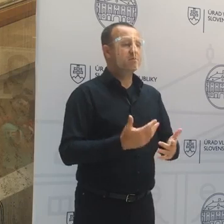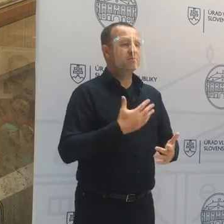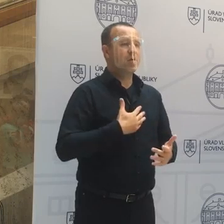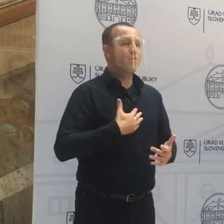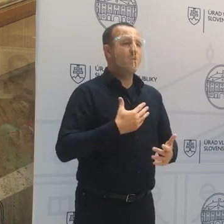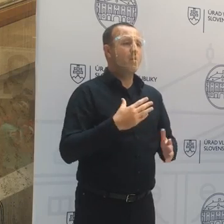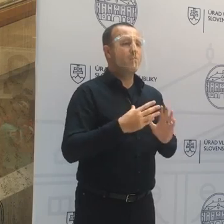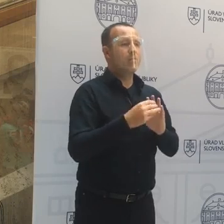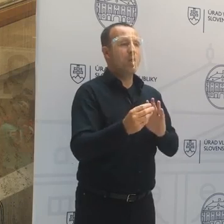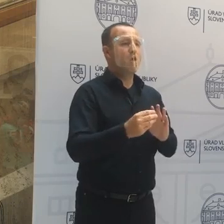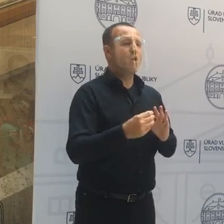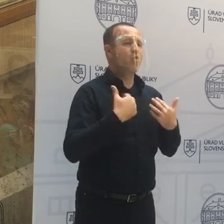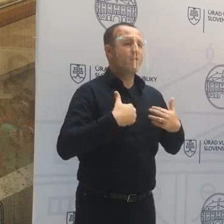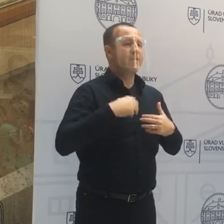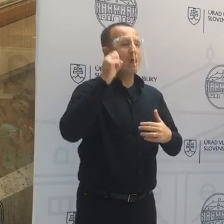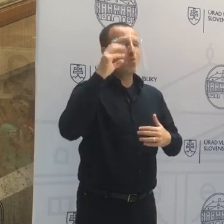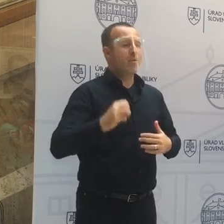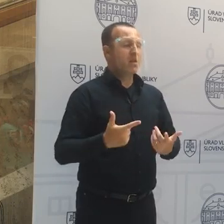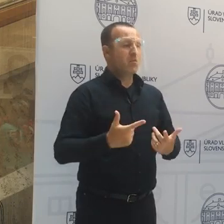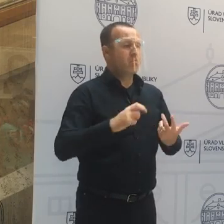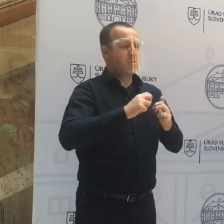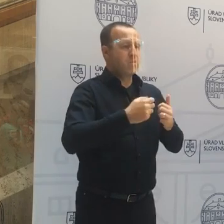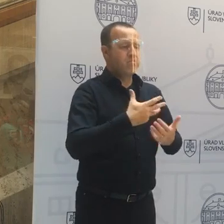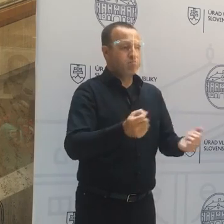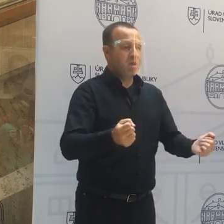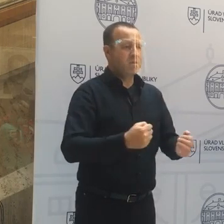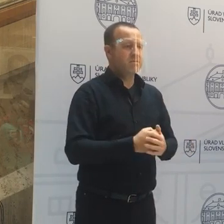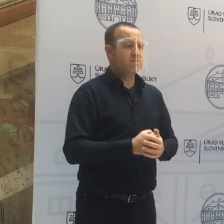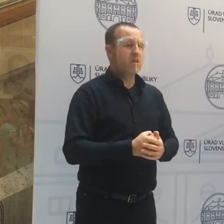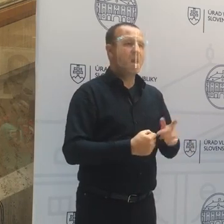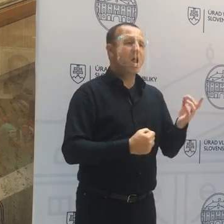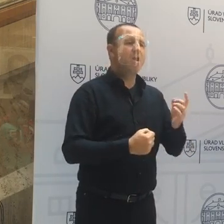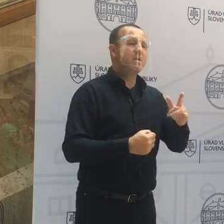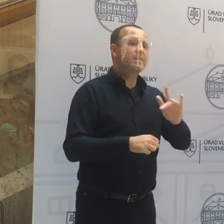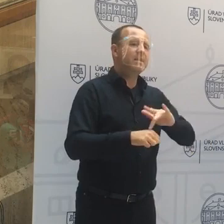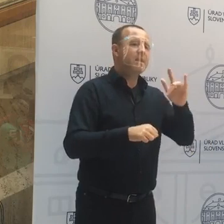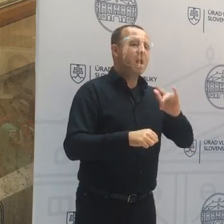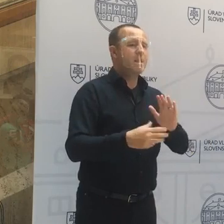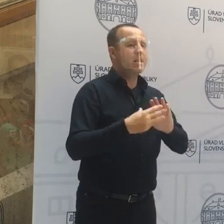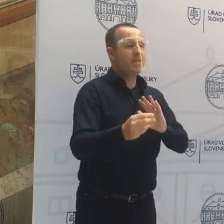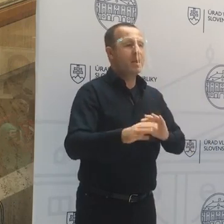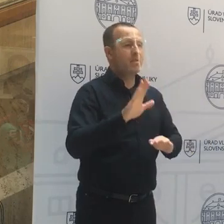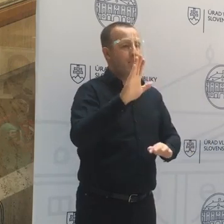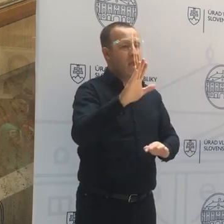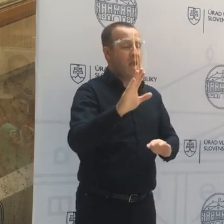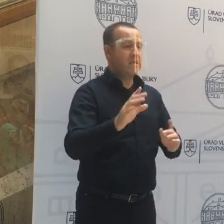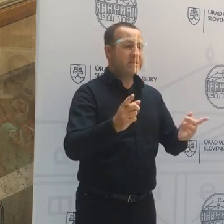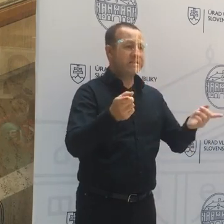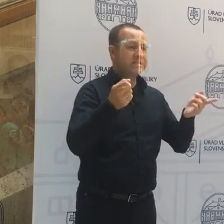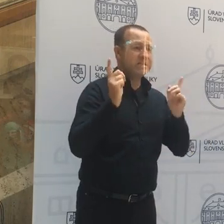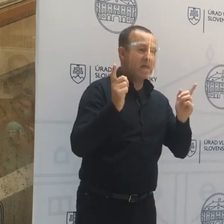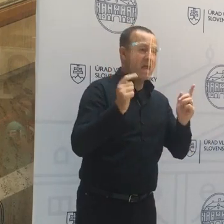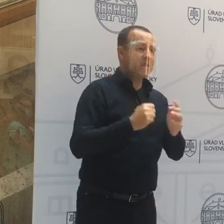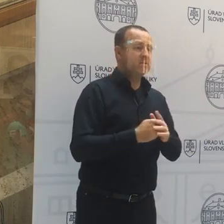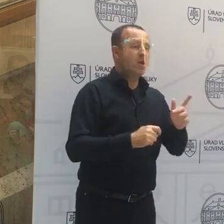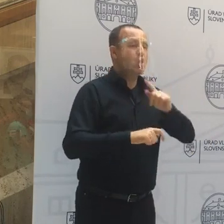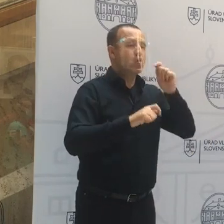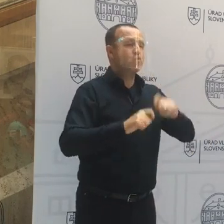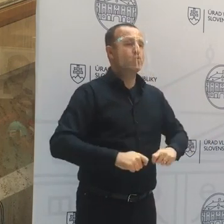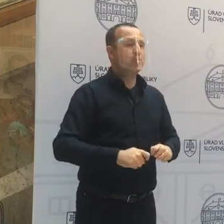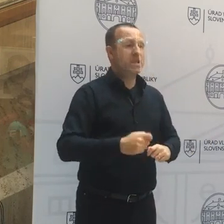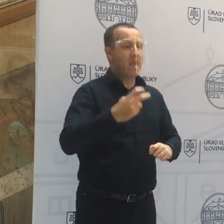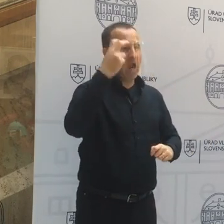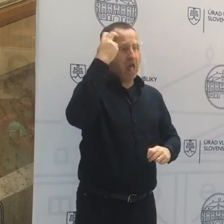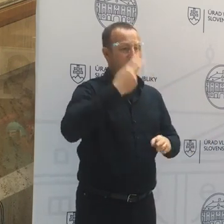problém. Jediné, čo sa bude týkať, že či on napríklad bude mať zakázané pôsobiť rozhodnutím hlavného